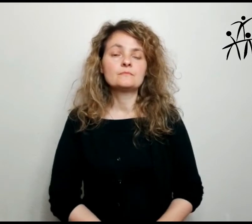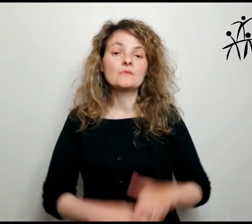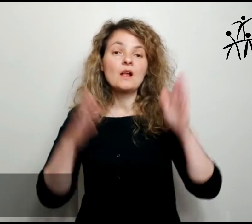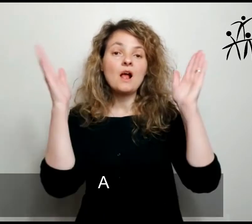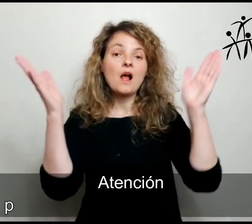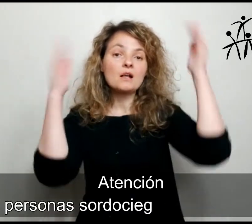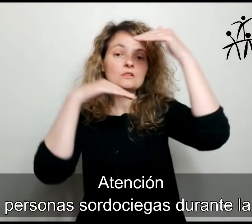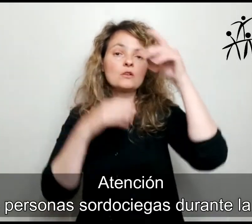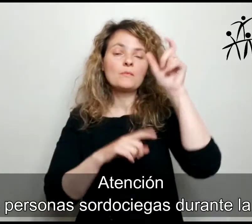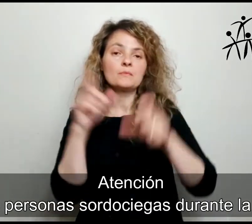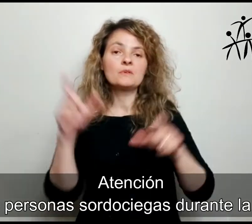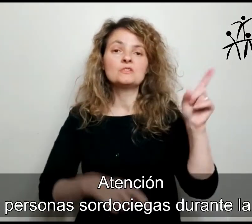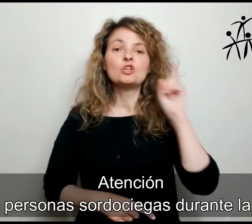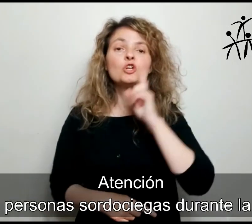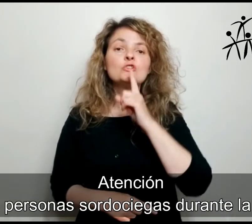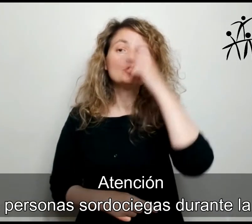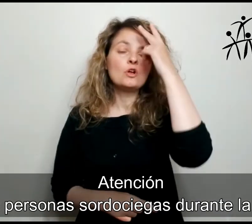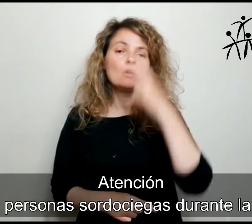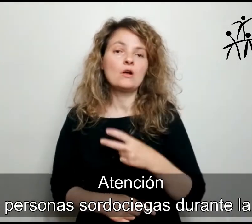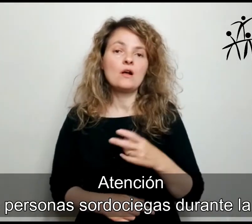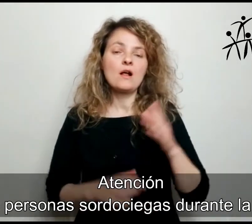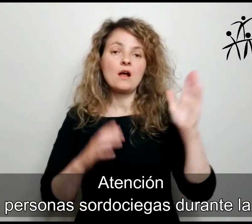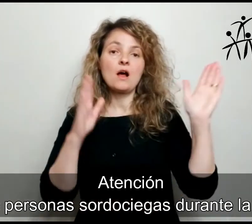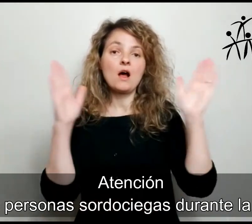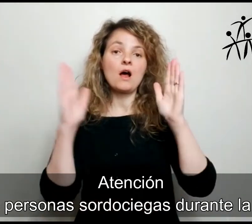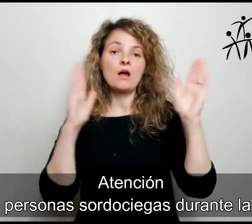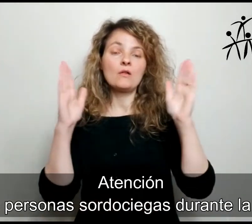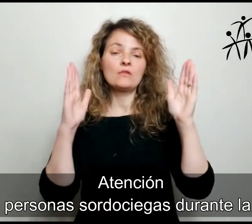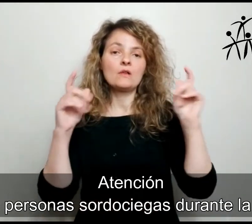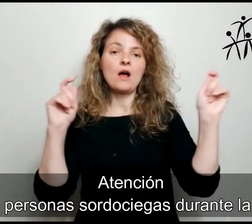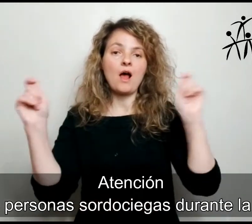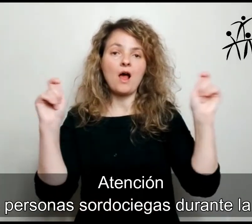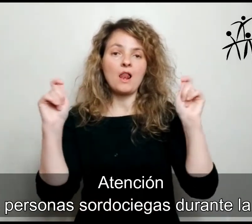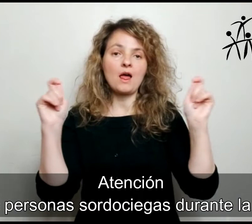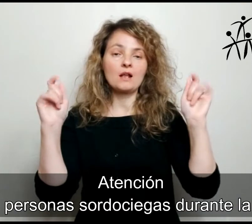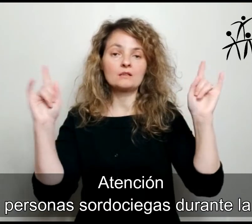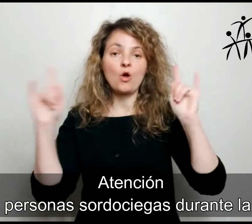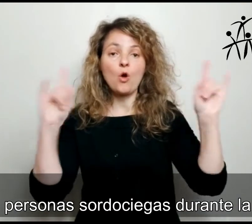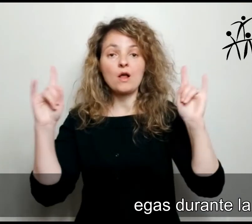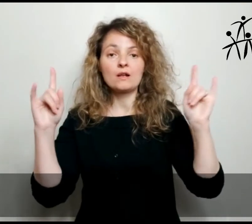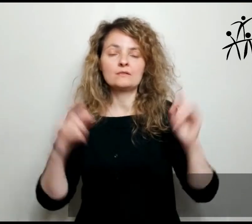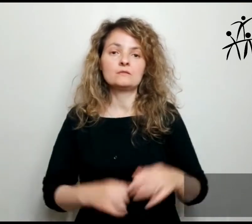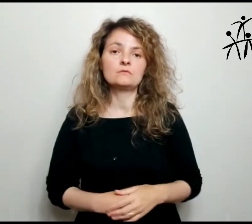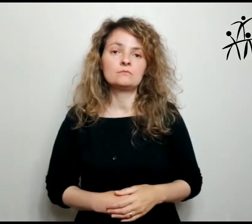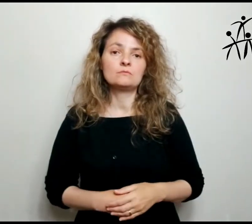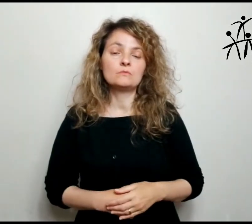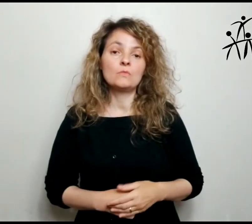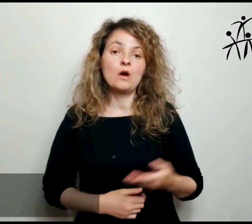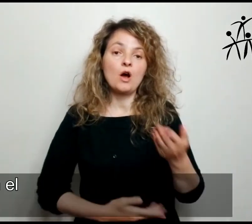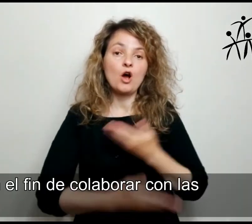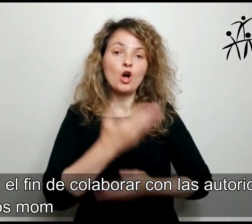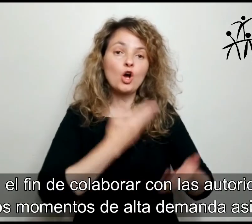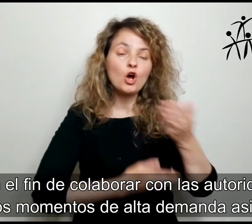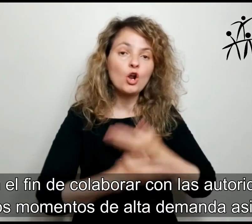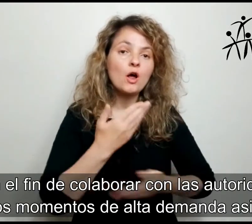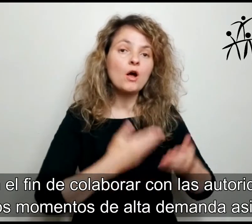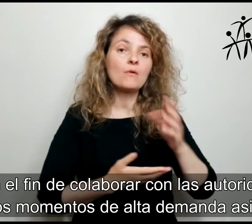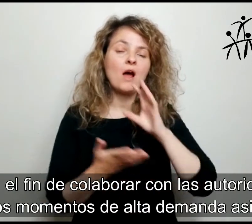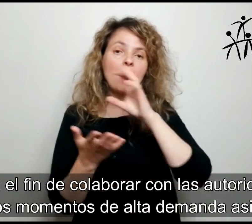Atención a las personas sordociegas durante la alerta. Con el fin de colaborar con las autoridades en